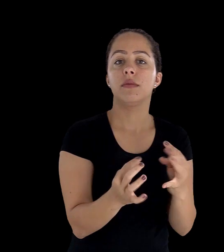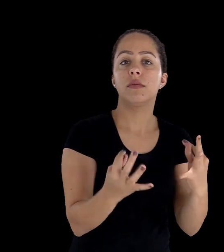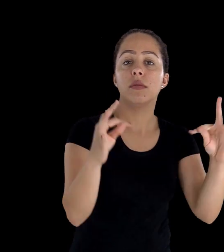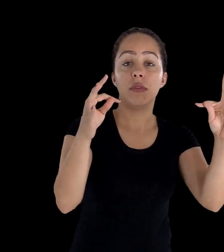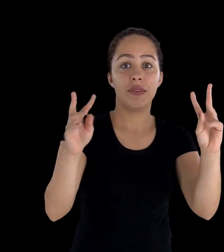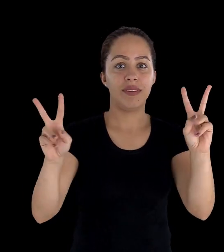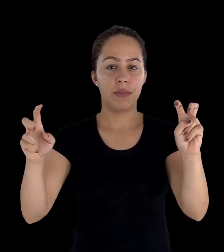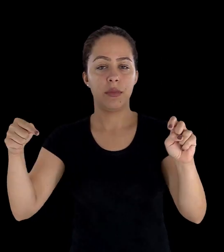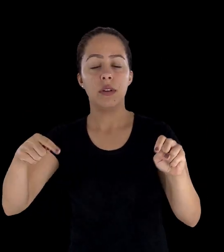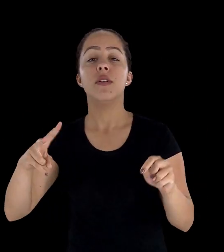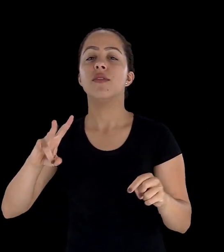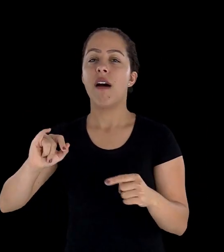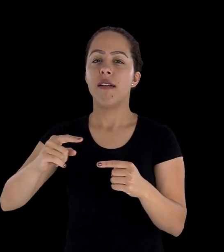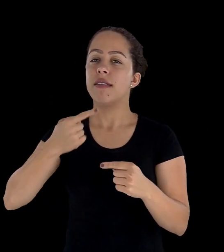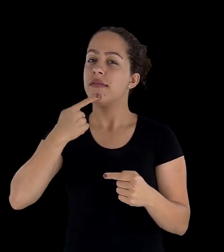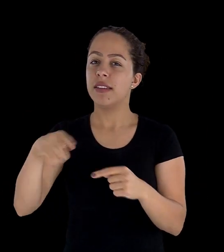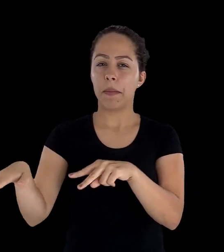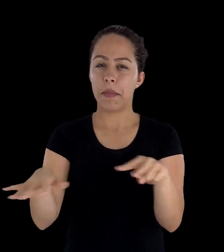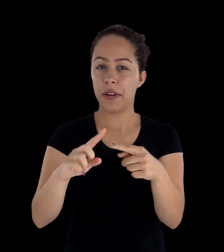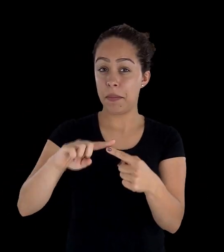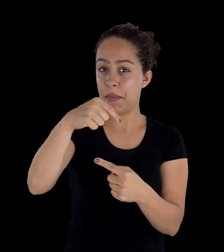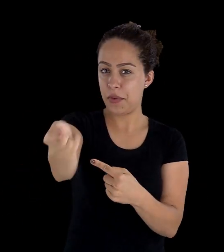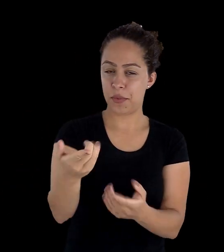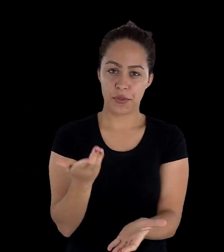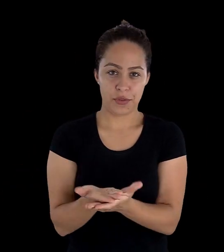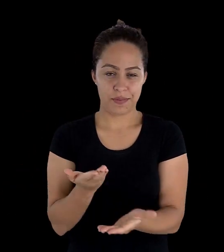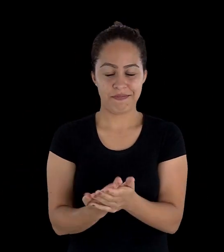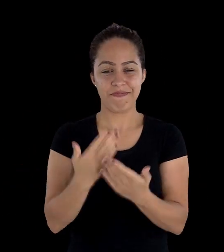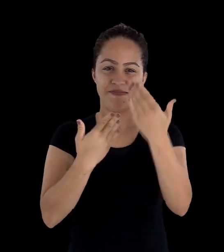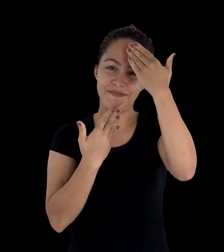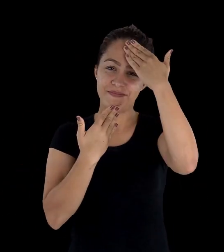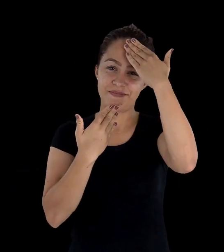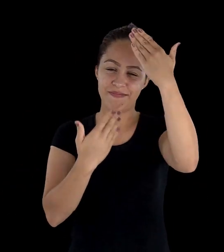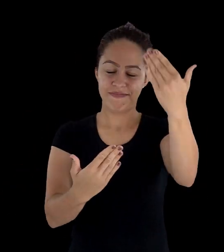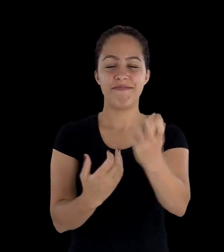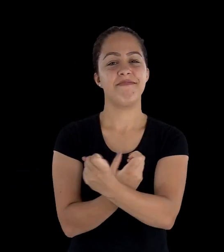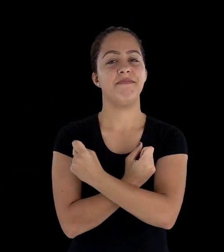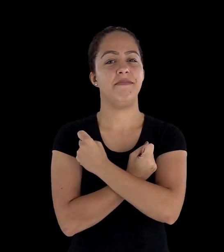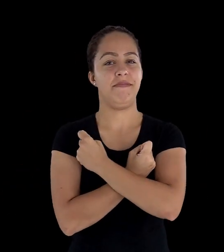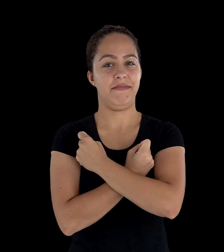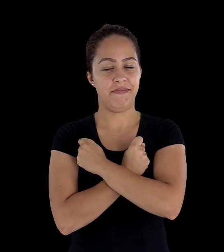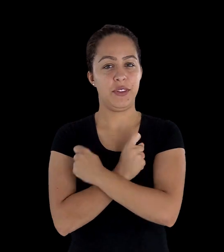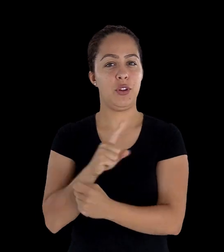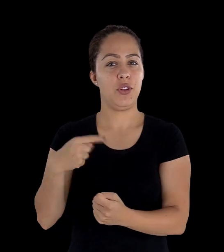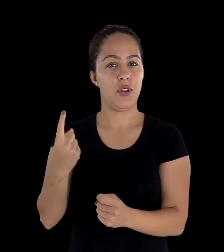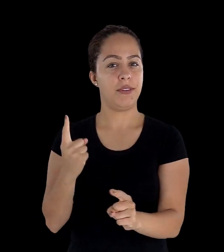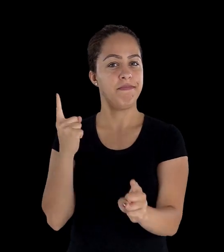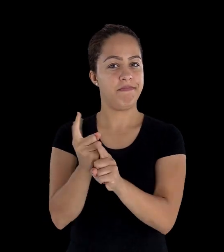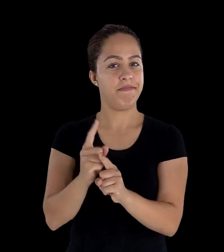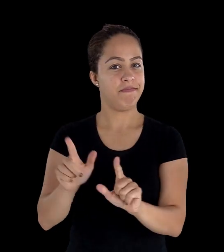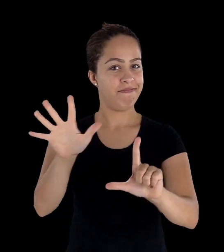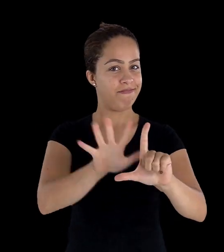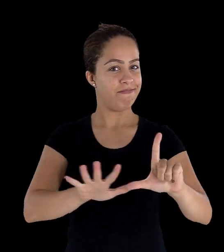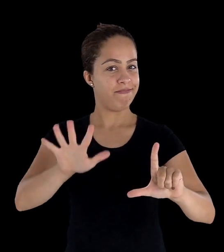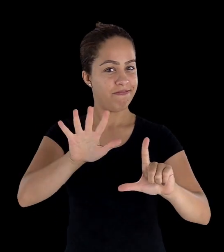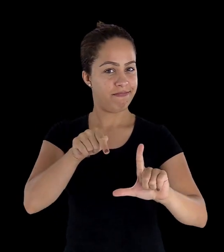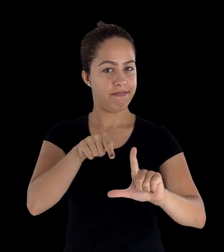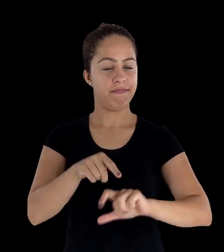será tema de aprofundamento da próxima semana de estudos. Obrigada, um grande abraço e nos vemos no ambiente virtual.